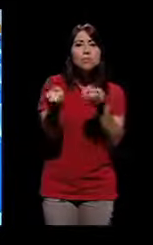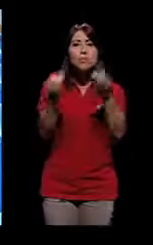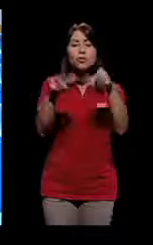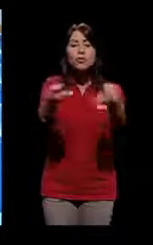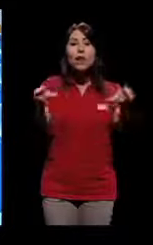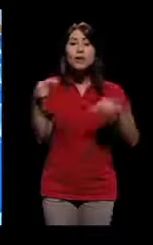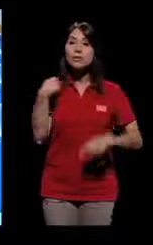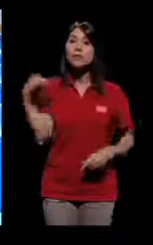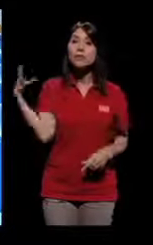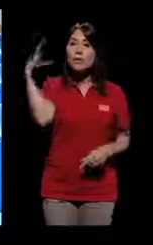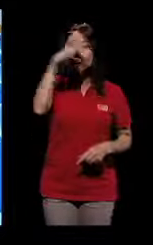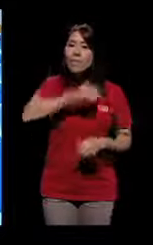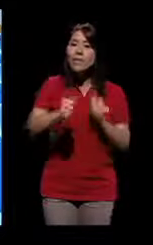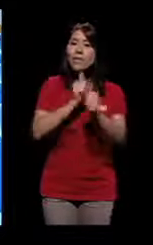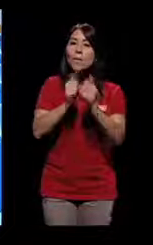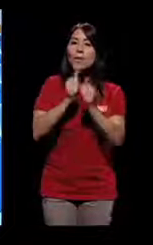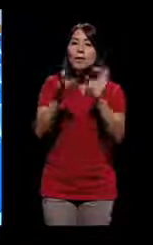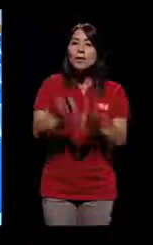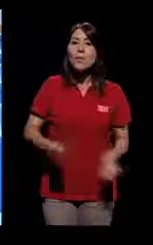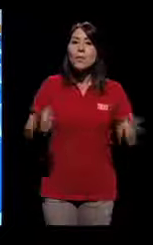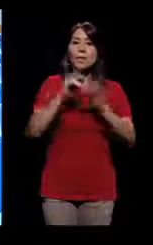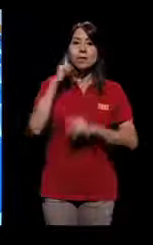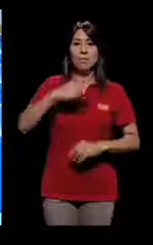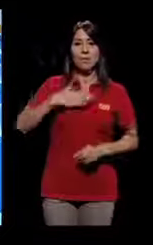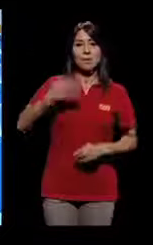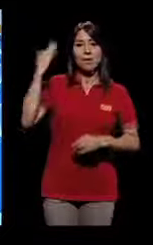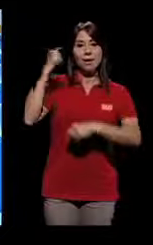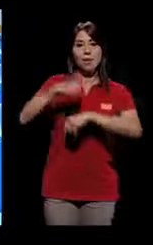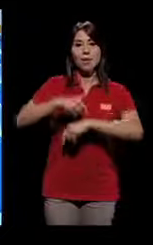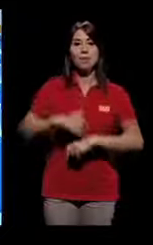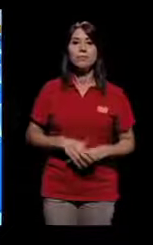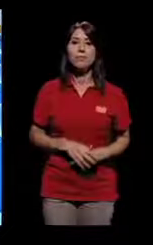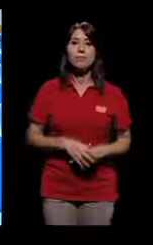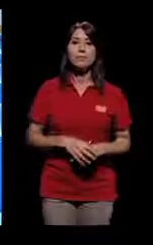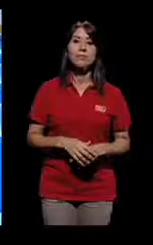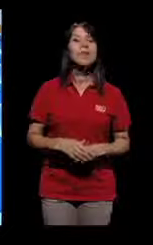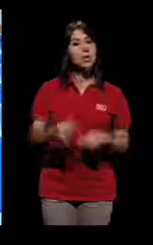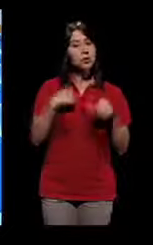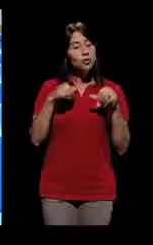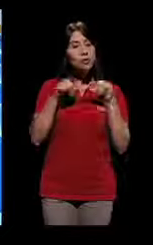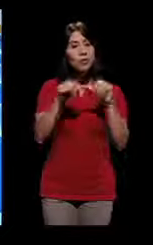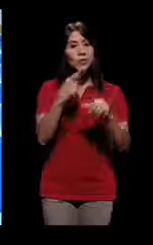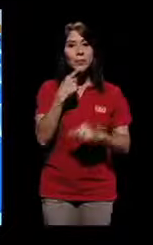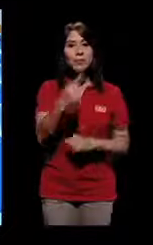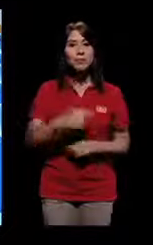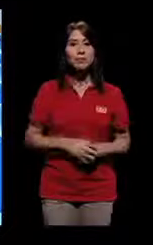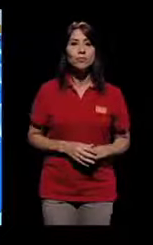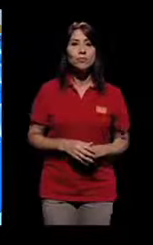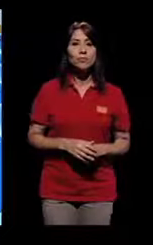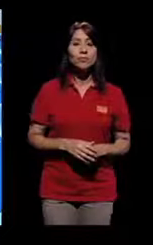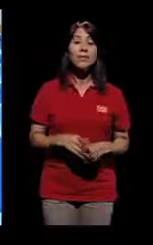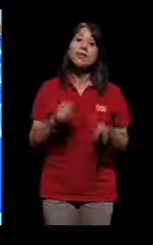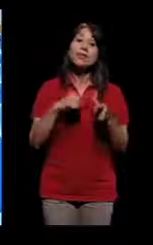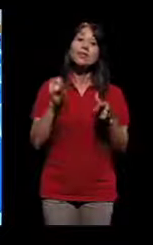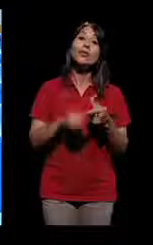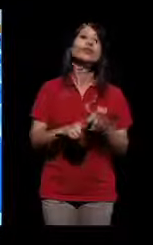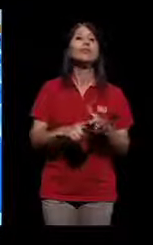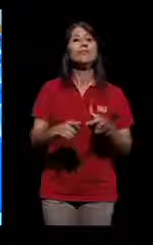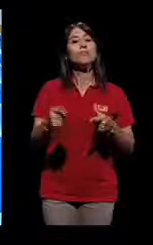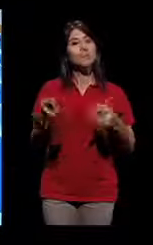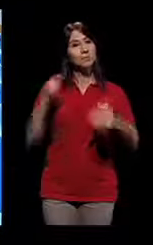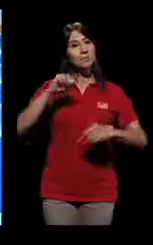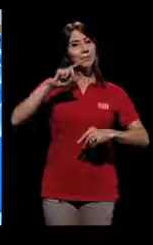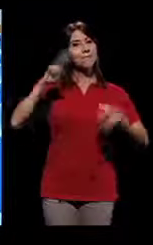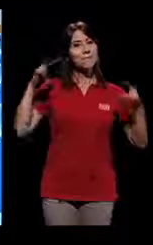porque con ellos conocí muchas personas, muchos lugares, y me di cuenta que el deporte era importante en ese